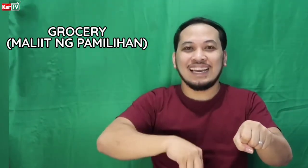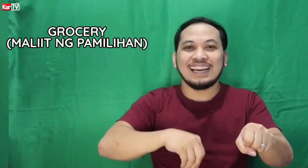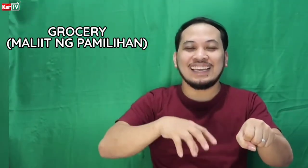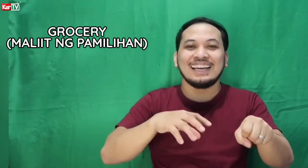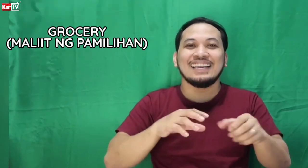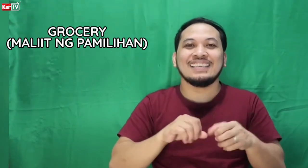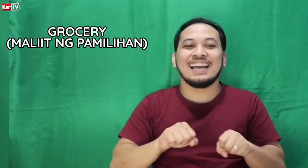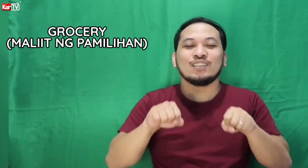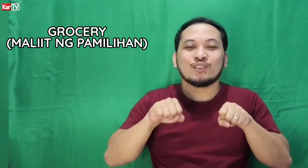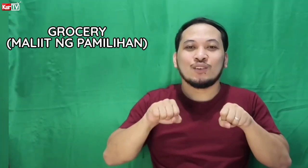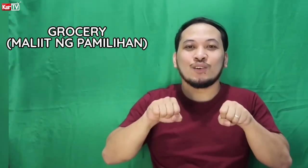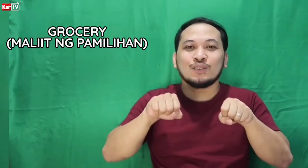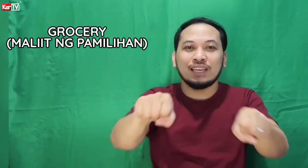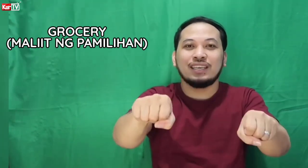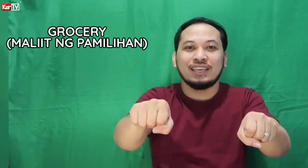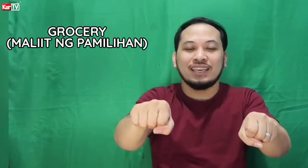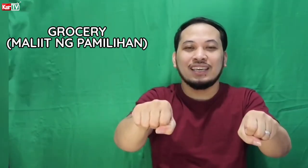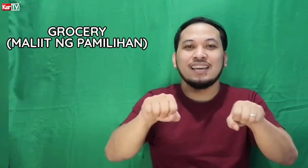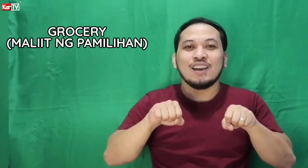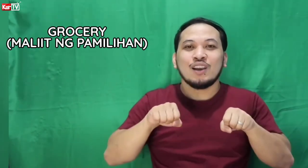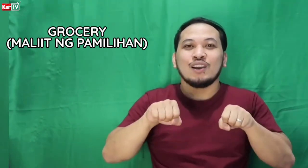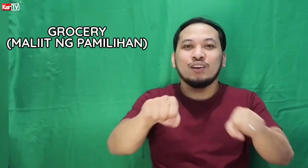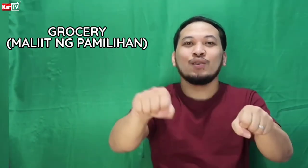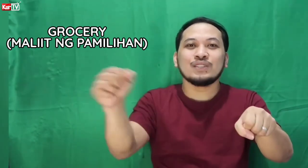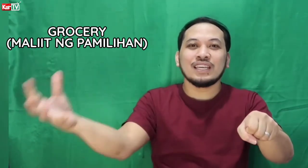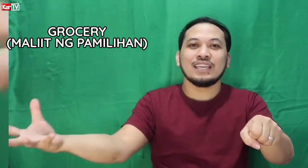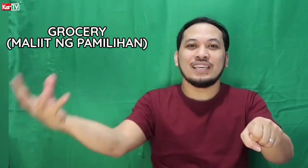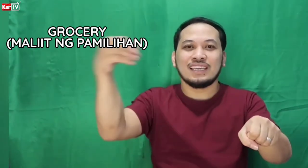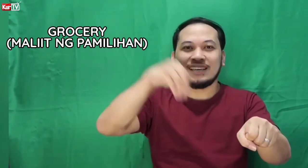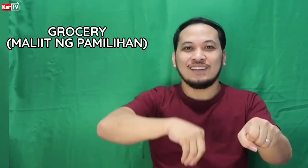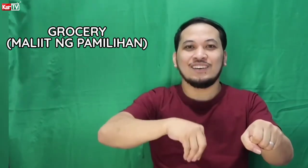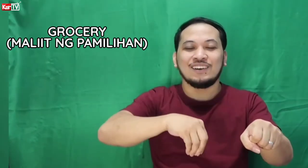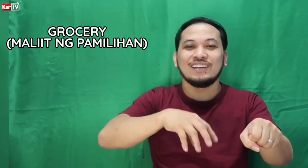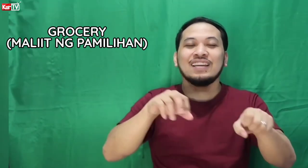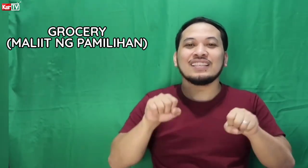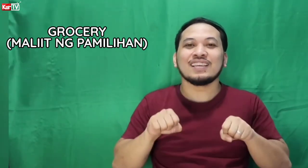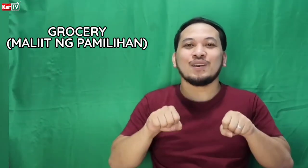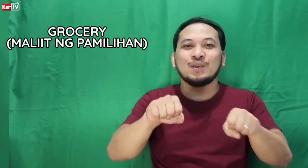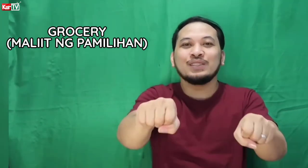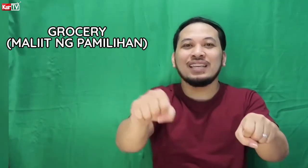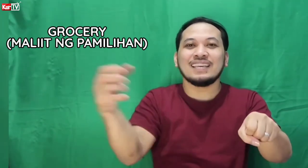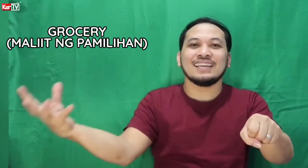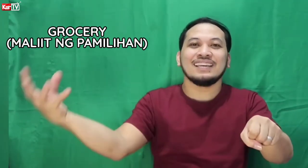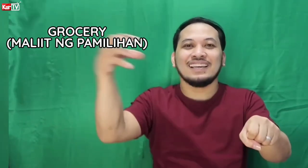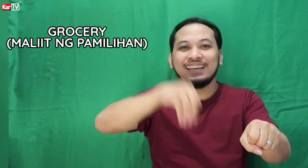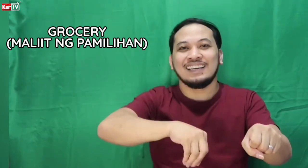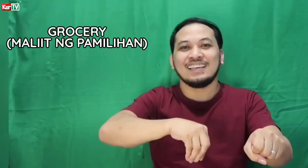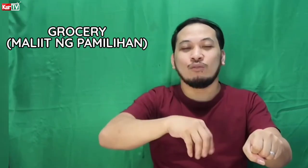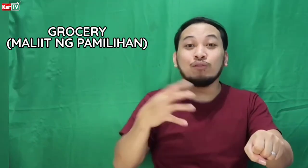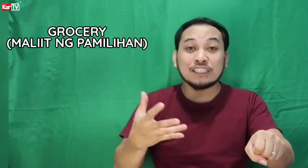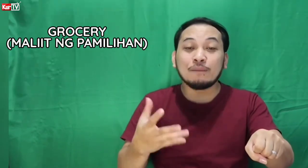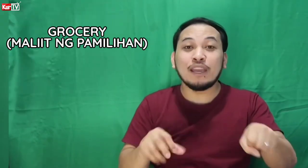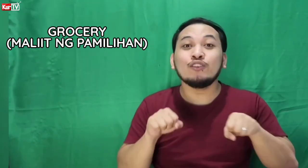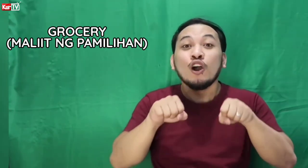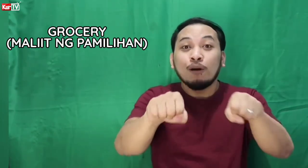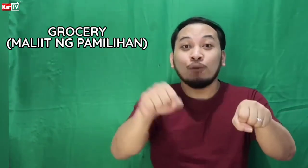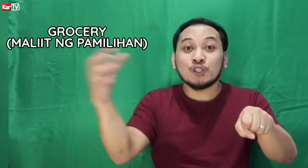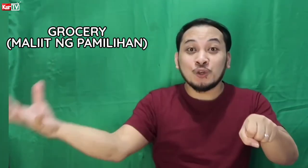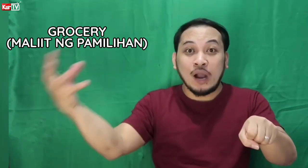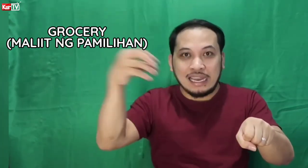Lagay. Ayan. So, grocery. Grocery. O, ganun natin siya. Grocery. Yan. Wag mo sasabihin yung push, kuha,